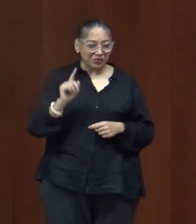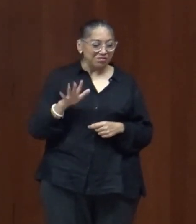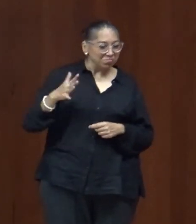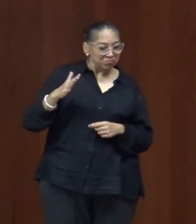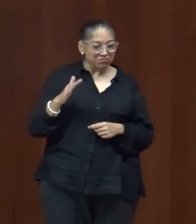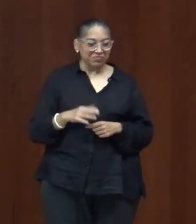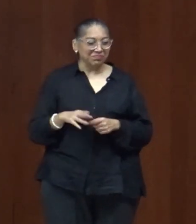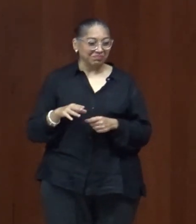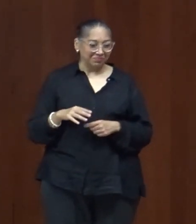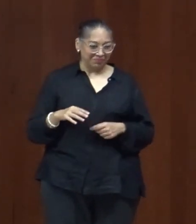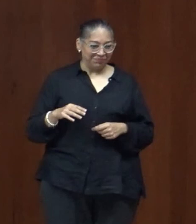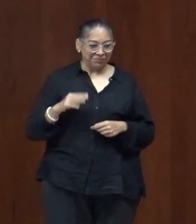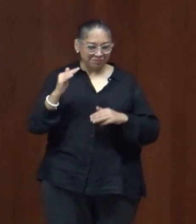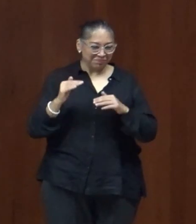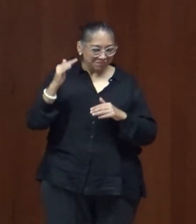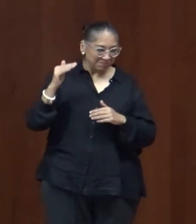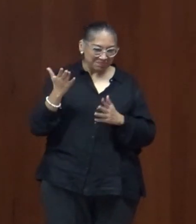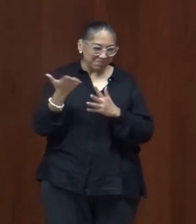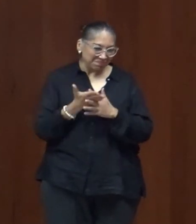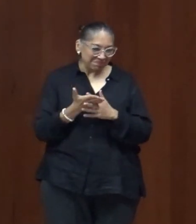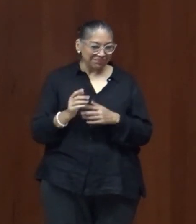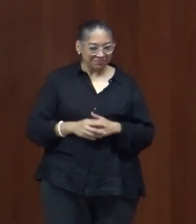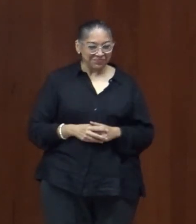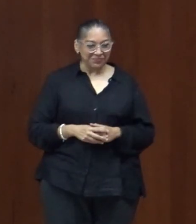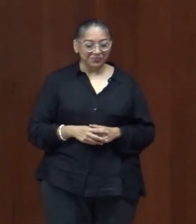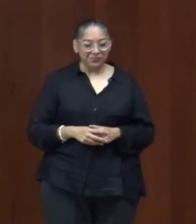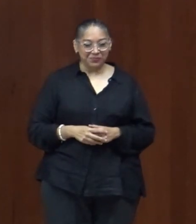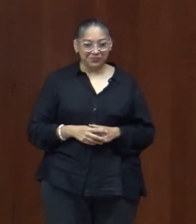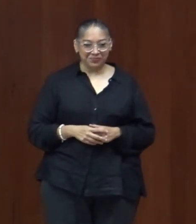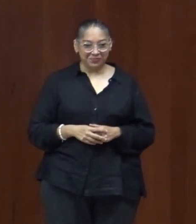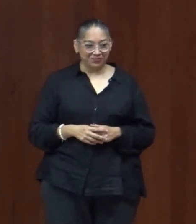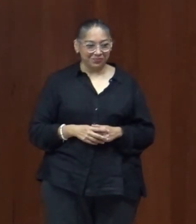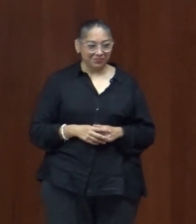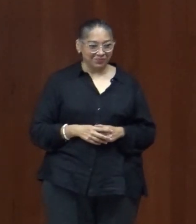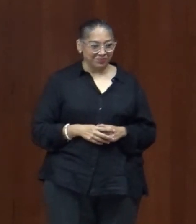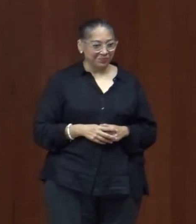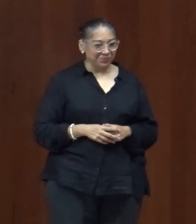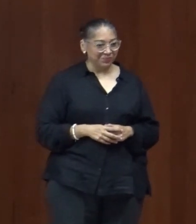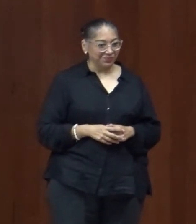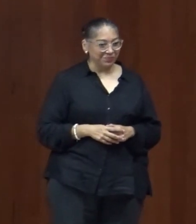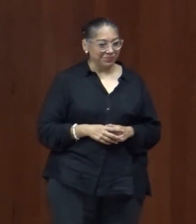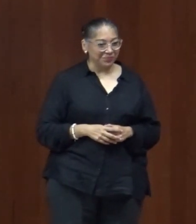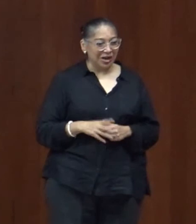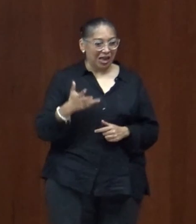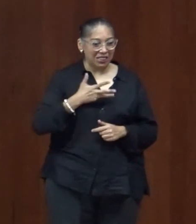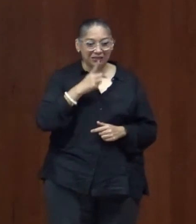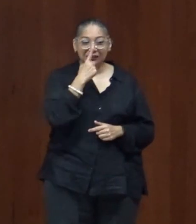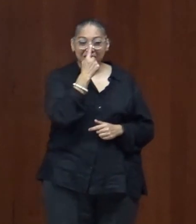básicamente decir nada este ¿qué podría decir? tengo una nariz que